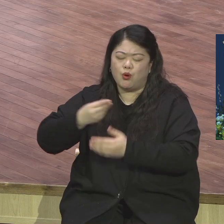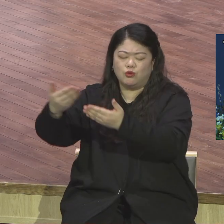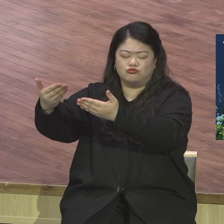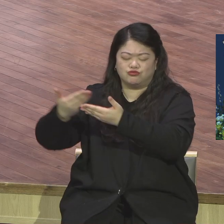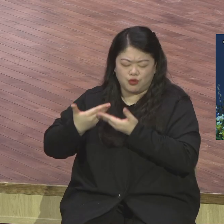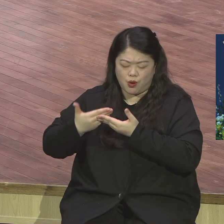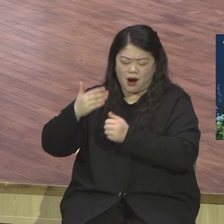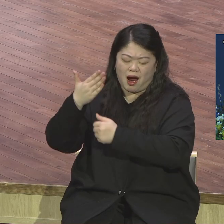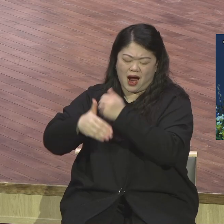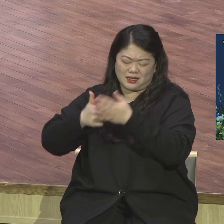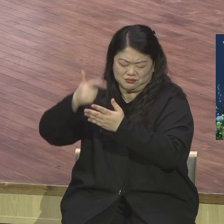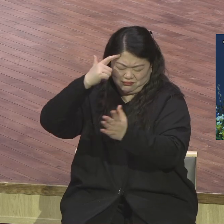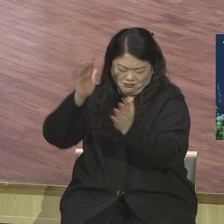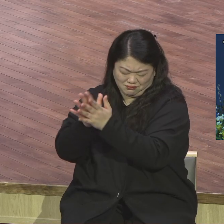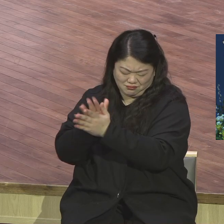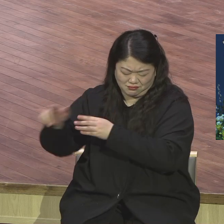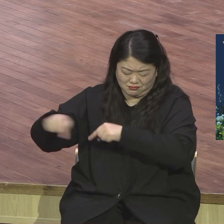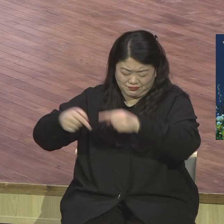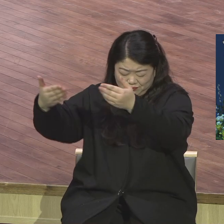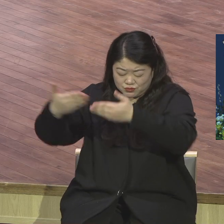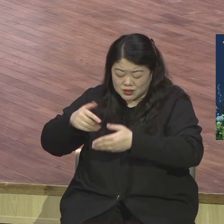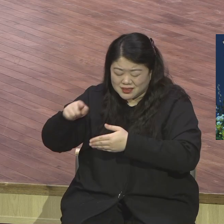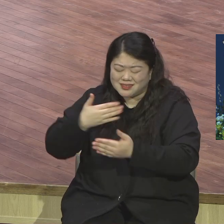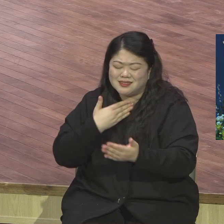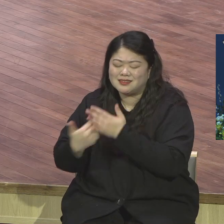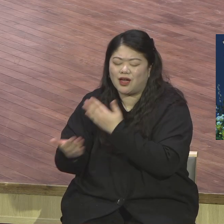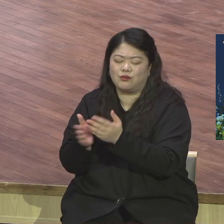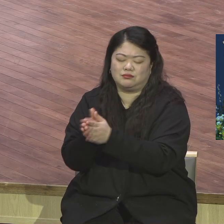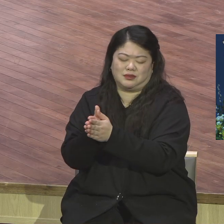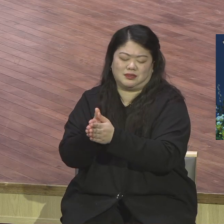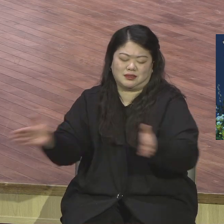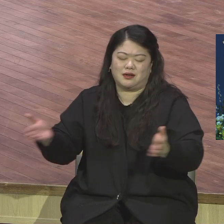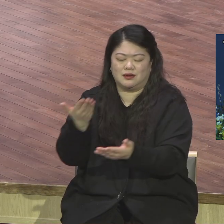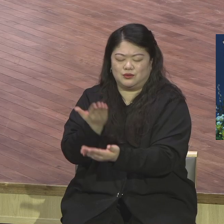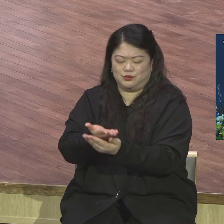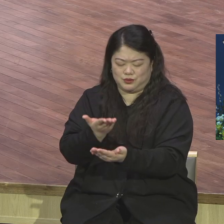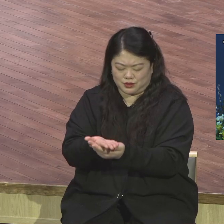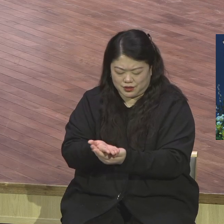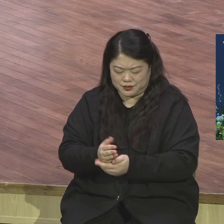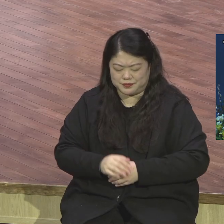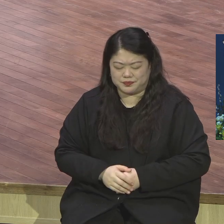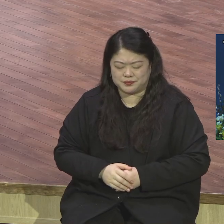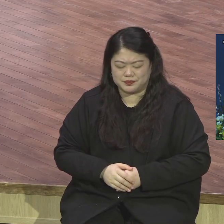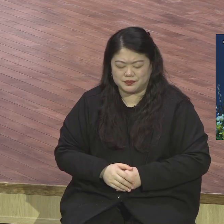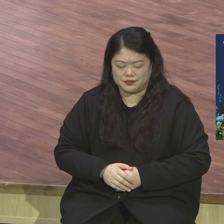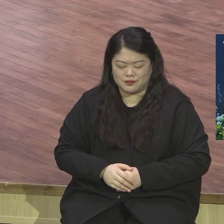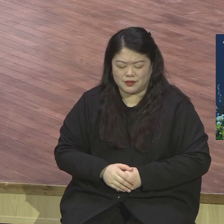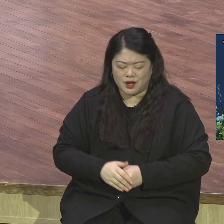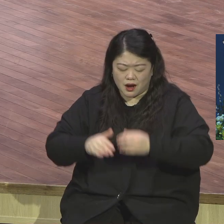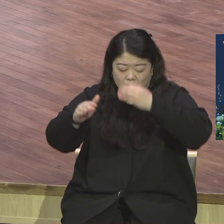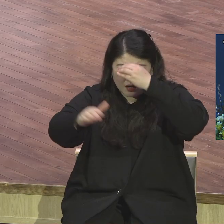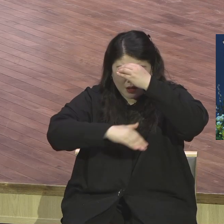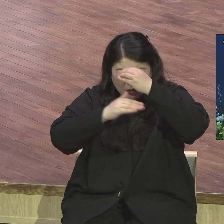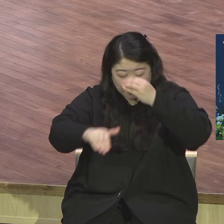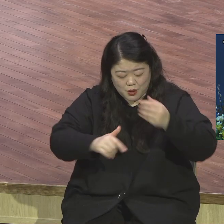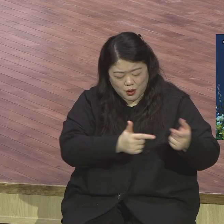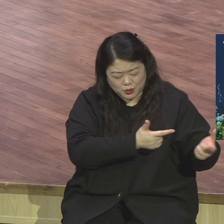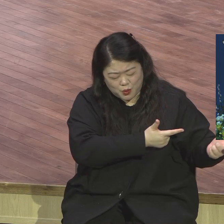실감하는 한 해가 되게도 조합사사 처음 성도들이 이제는 하나님 주신 언약의 마지막